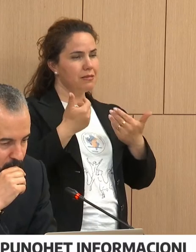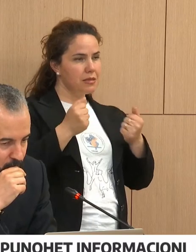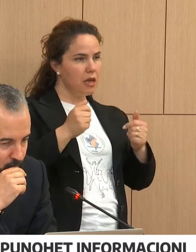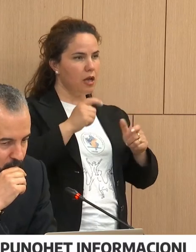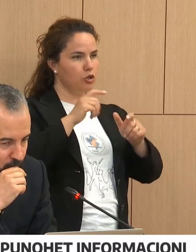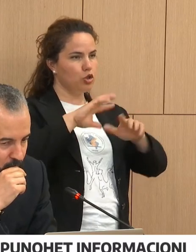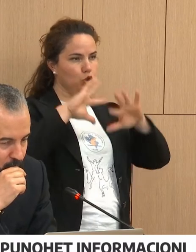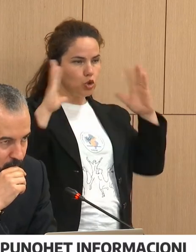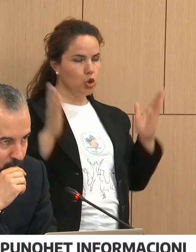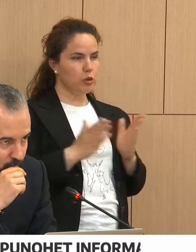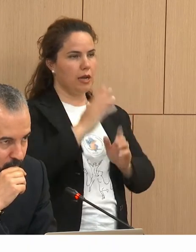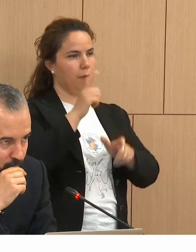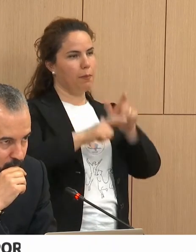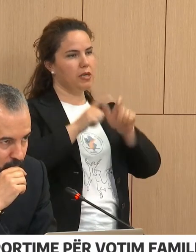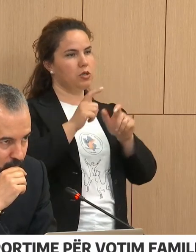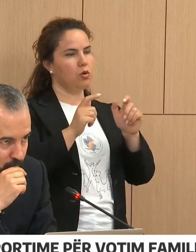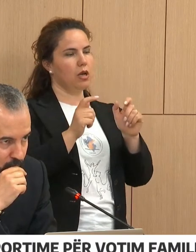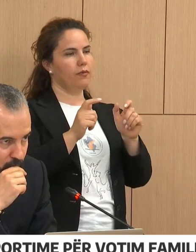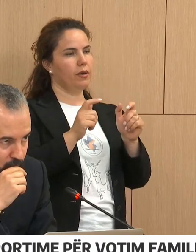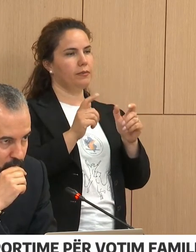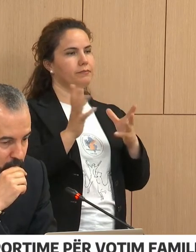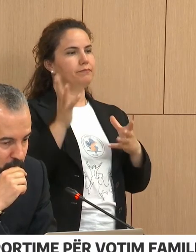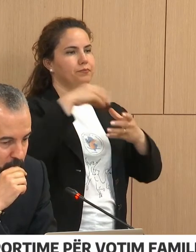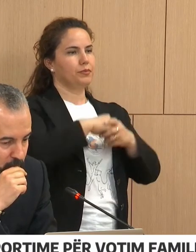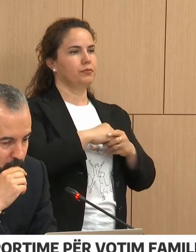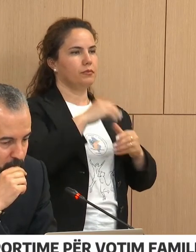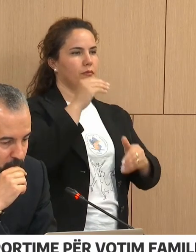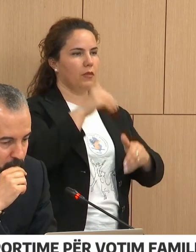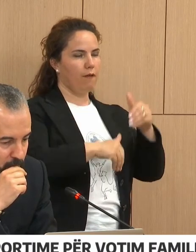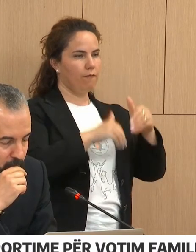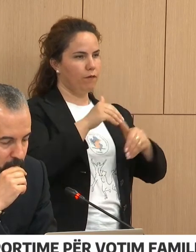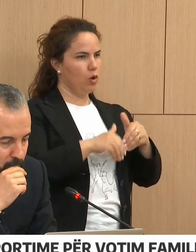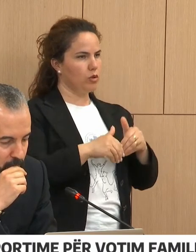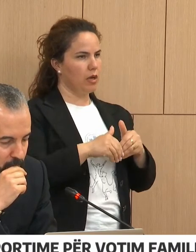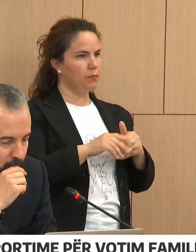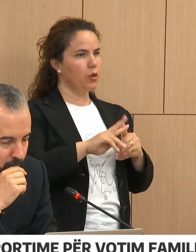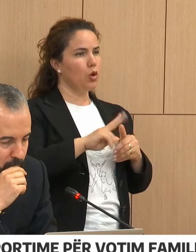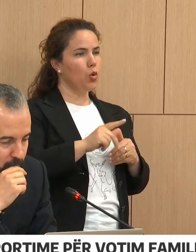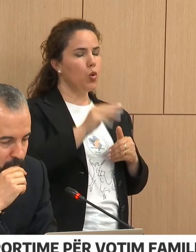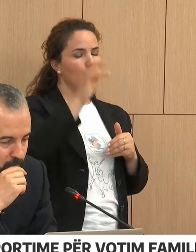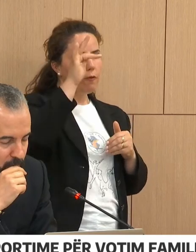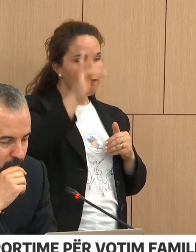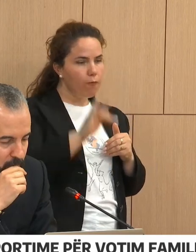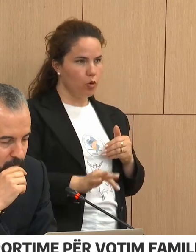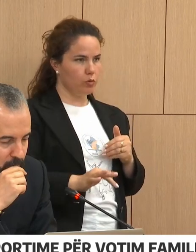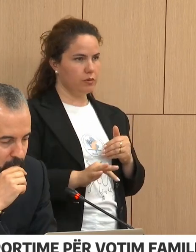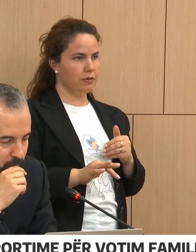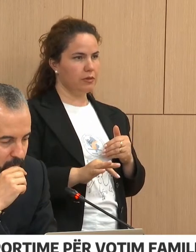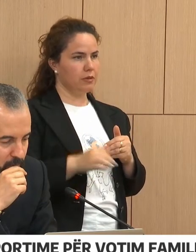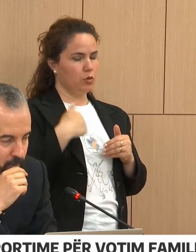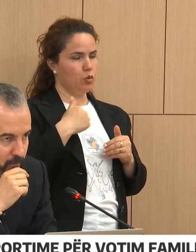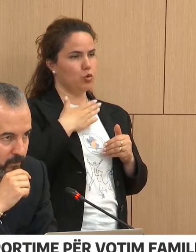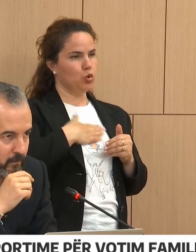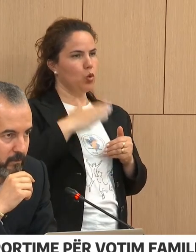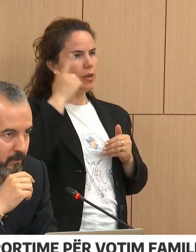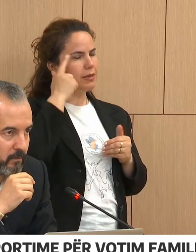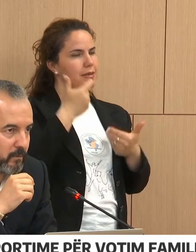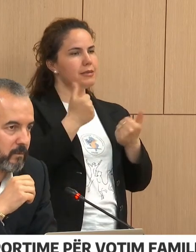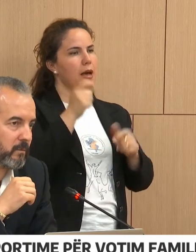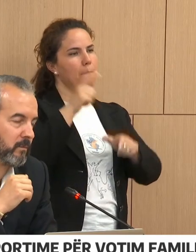edhe informacionit të marrë nga paisjet pej. Kur mund të kemi pjesmarjen përfundimtare, përgjigjen